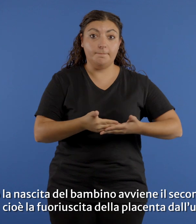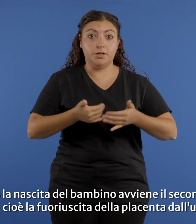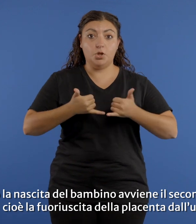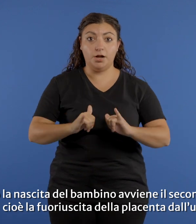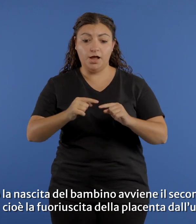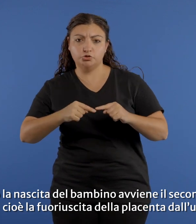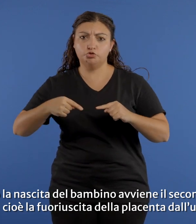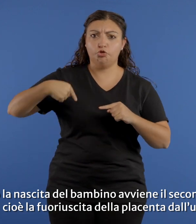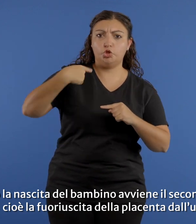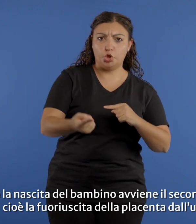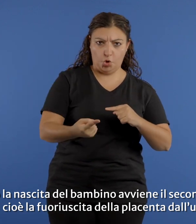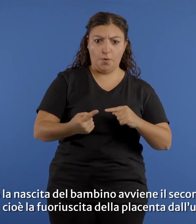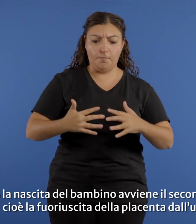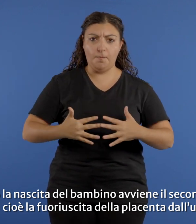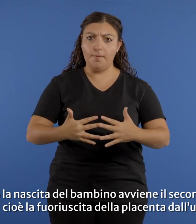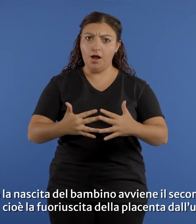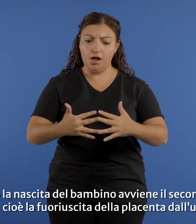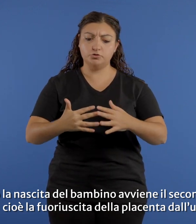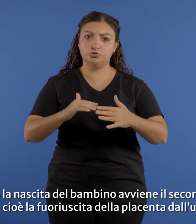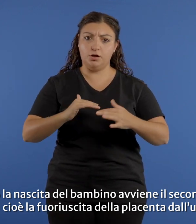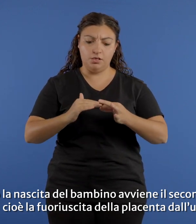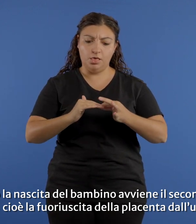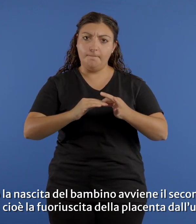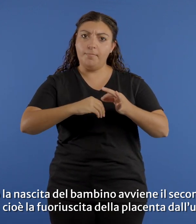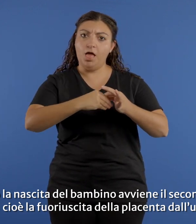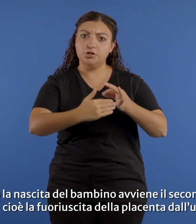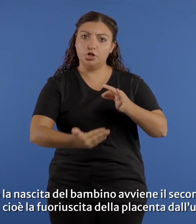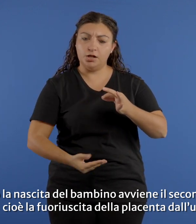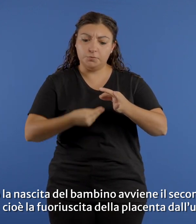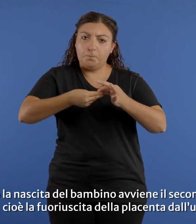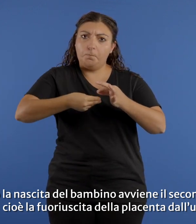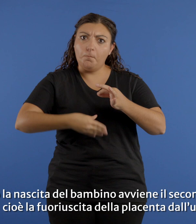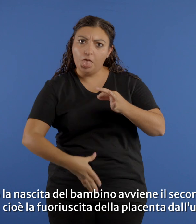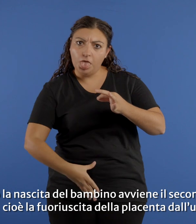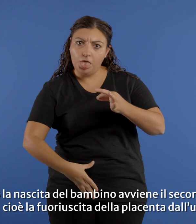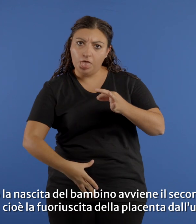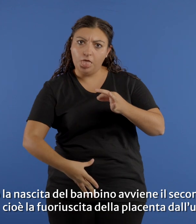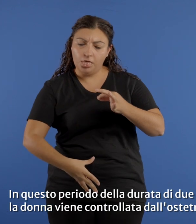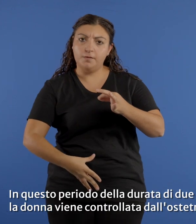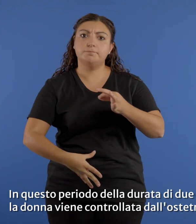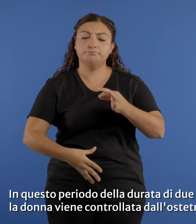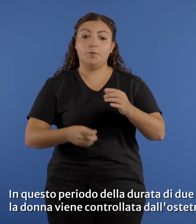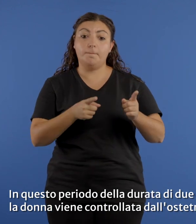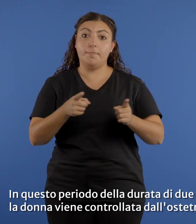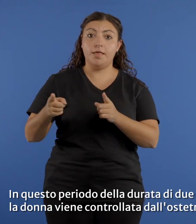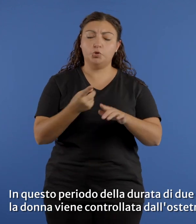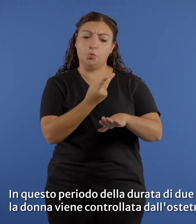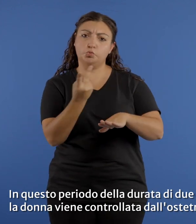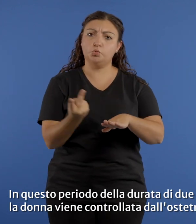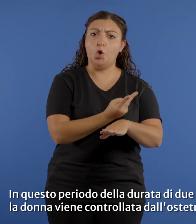bambino avviene il secondamento, cioè la fuoriuscita della placenta dall'utero. In questo periodo della durata di due